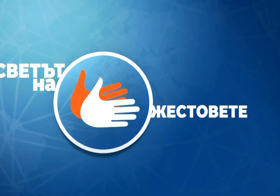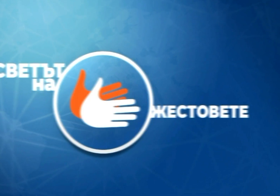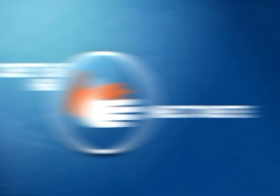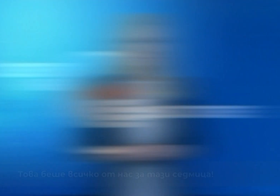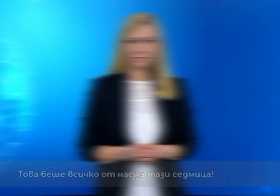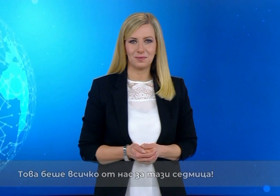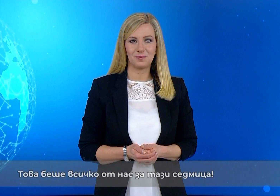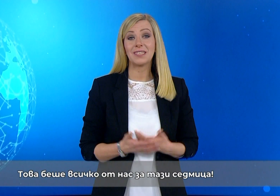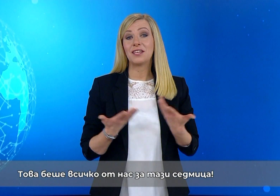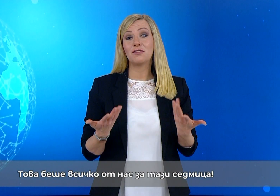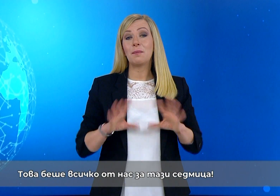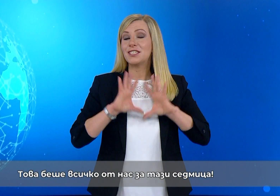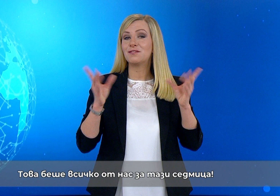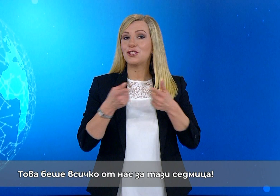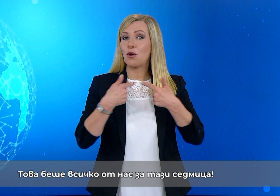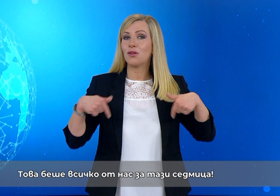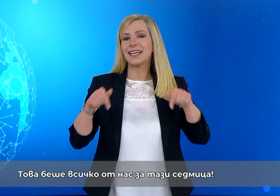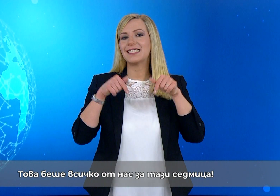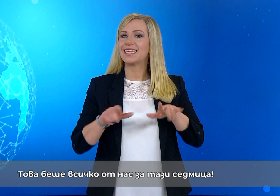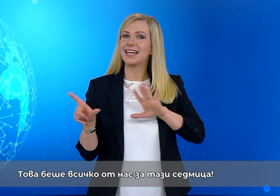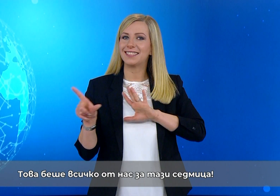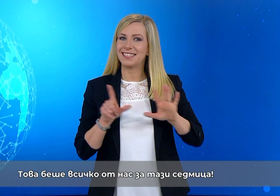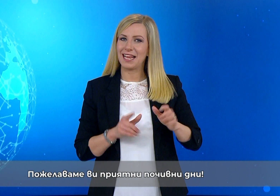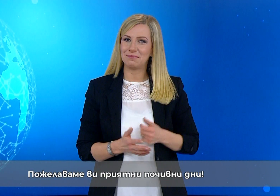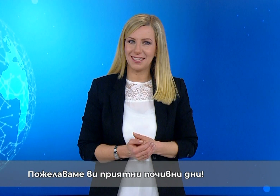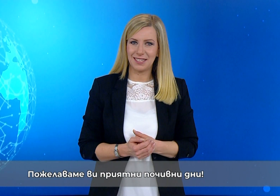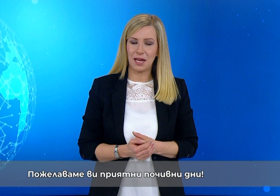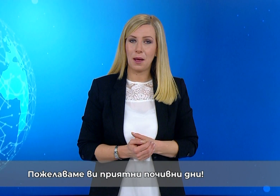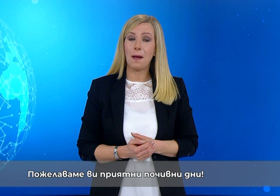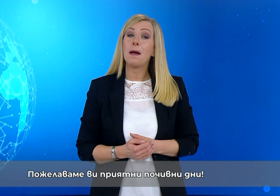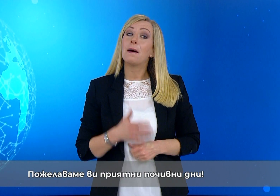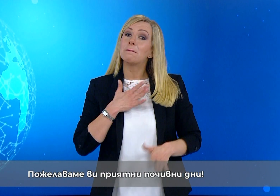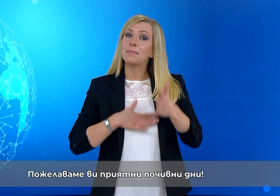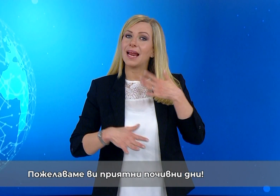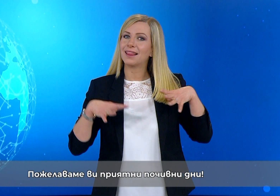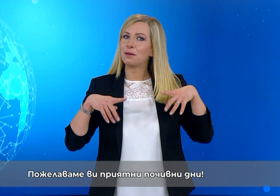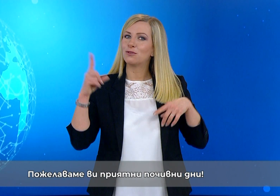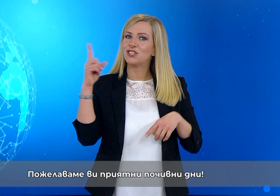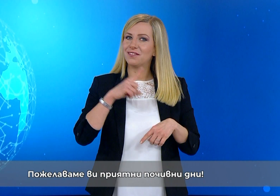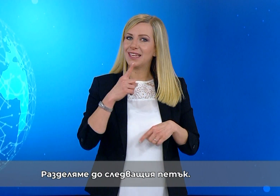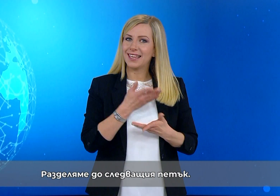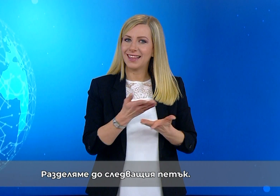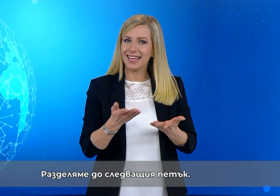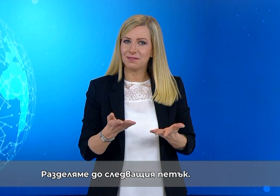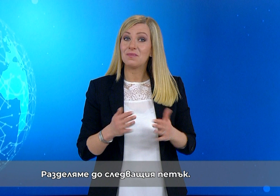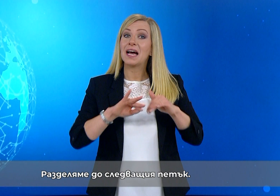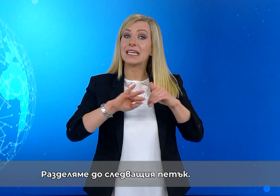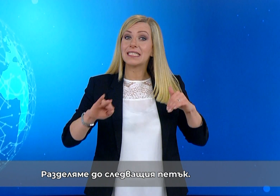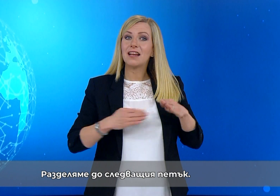Това беше всичко от нас за тази седмица. Пожелаваме ви приятни почивни дни. Разделяме се до следващия